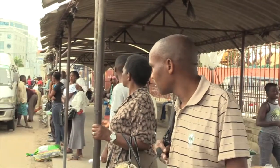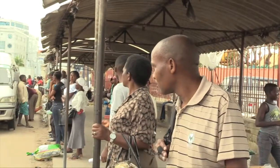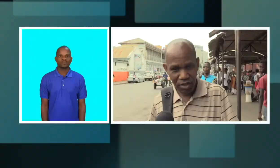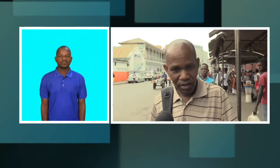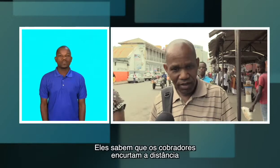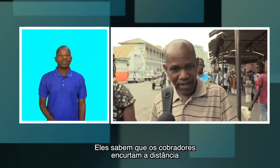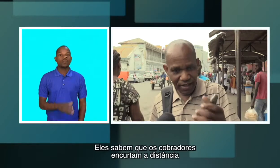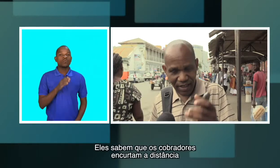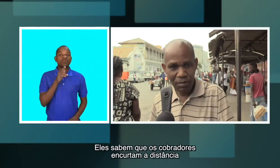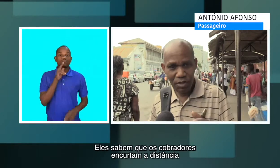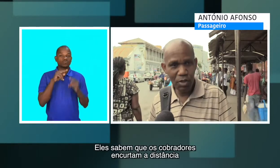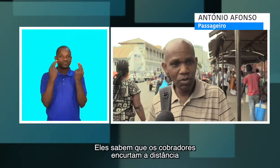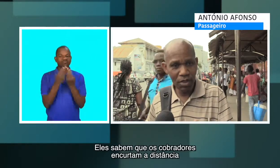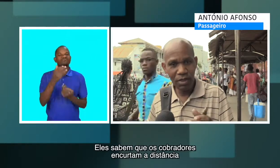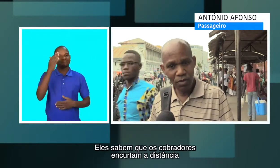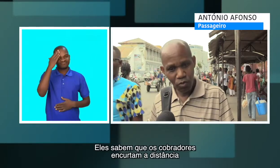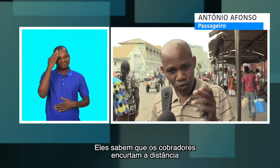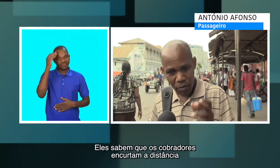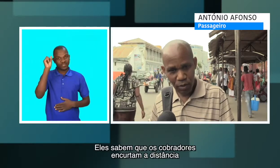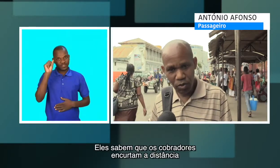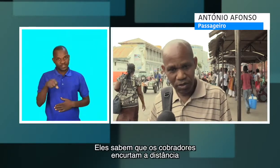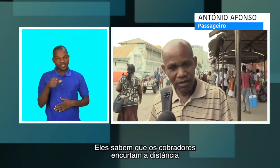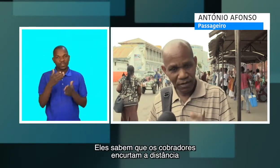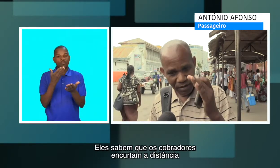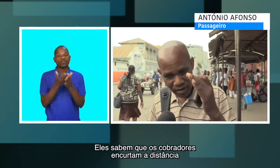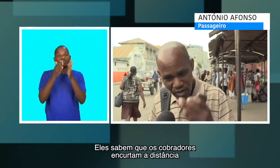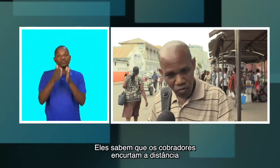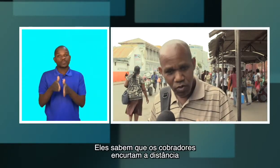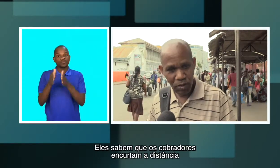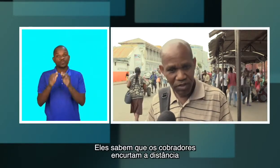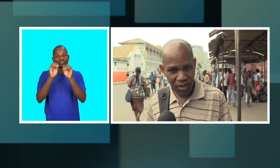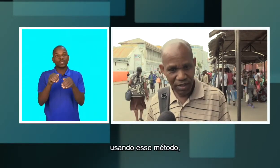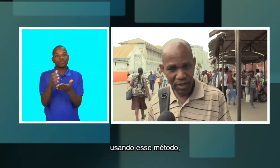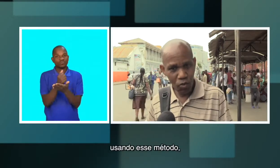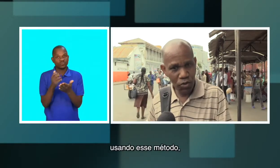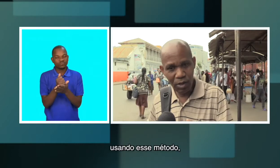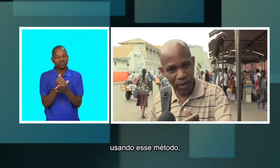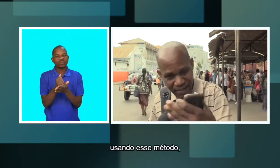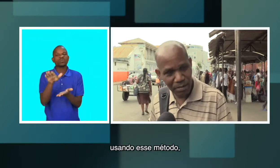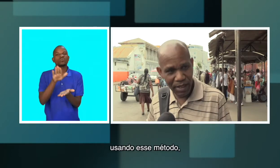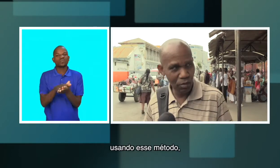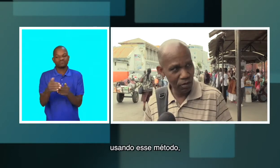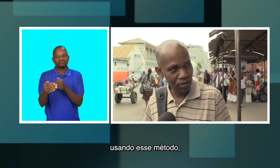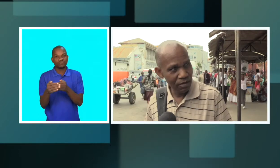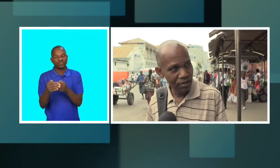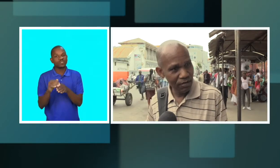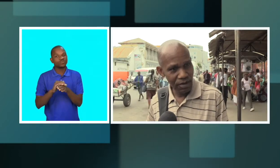Eles sabem isso, que os cobradores encurtam a distância, usando esse método de